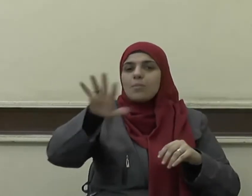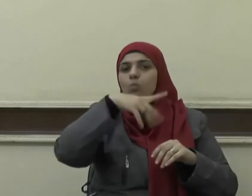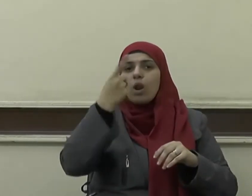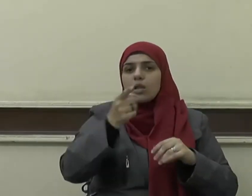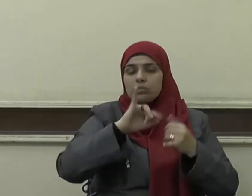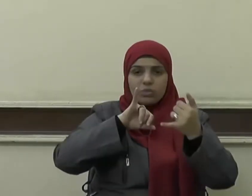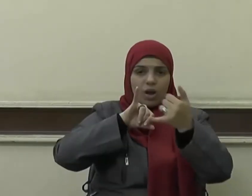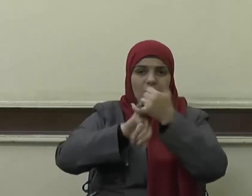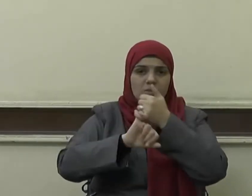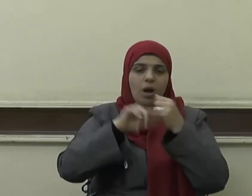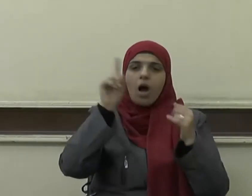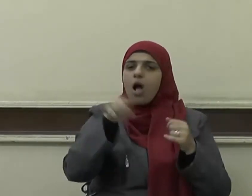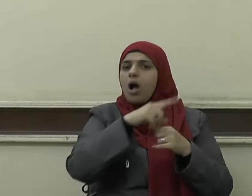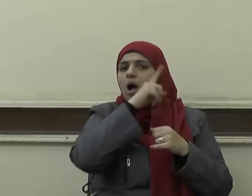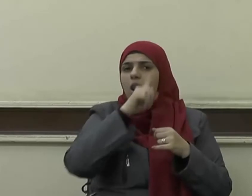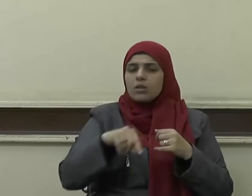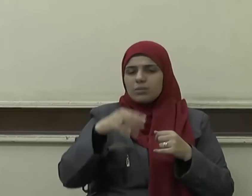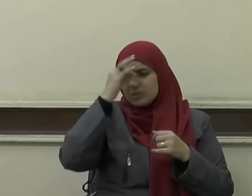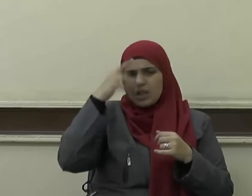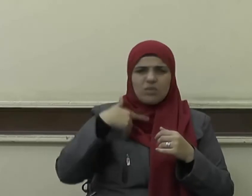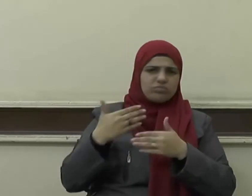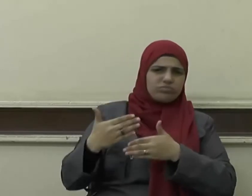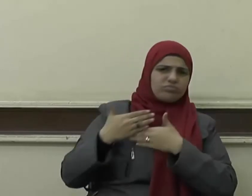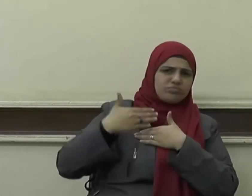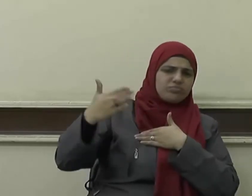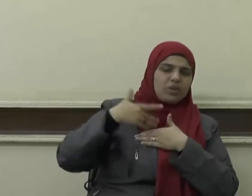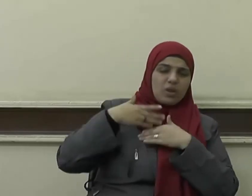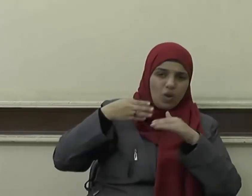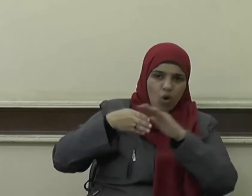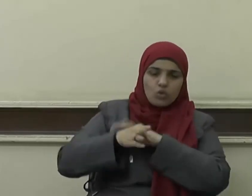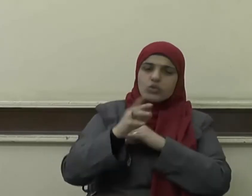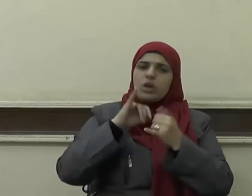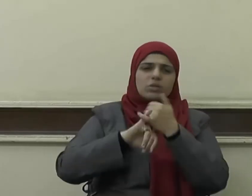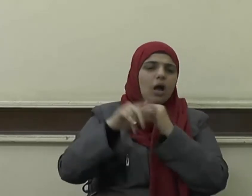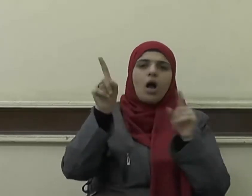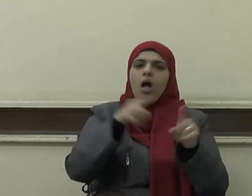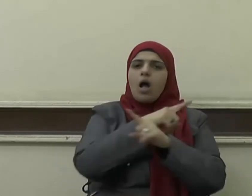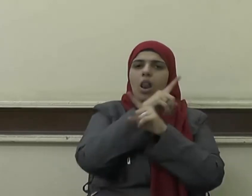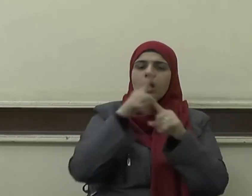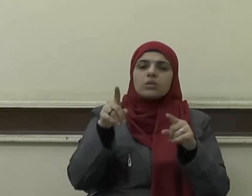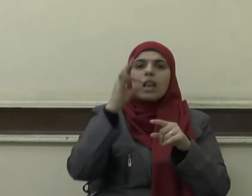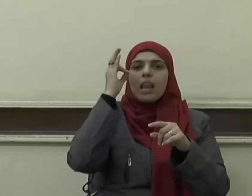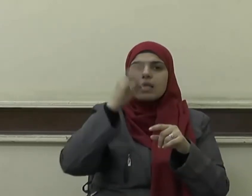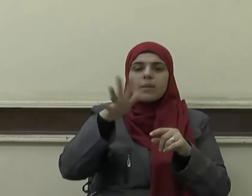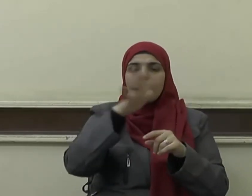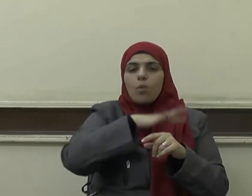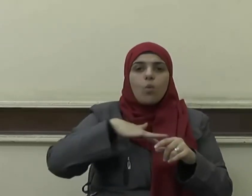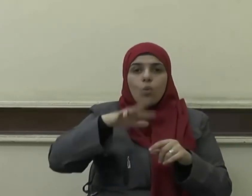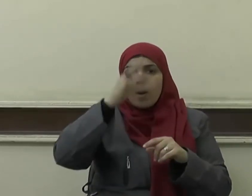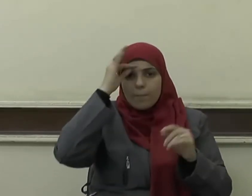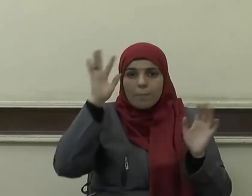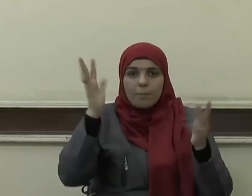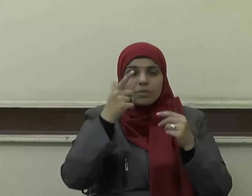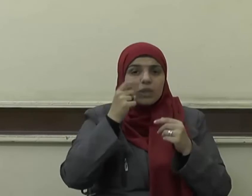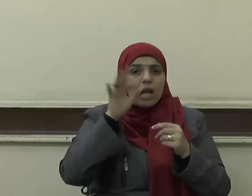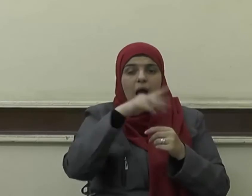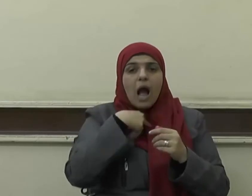الخيرية لمن يسارع في تحقيق التصالح والوئام فقال صلى الله عليه وسلم لا